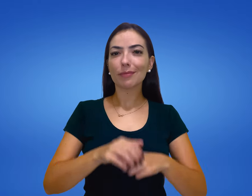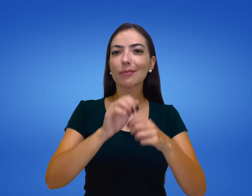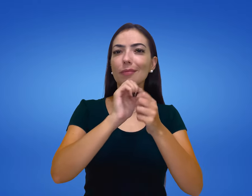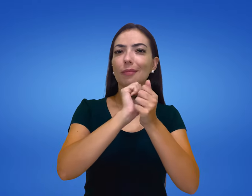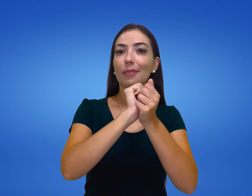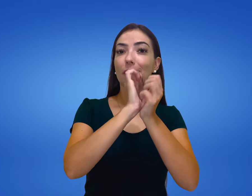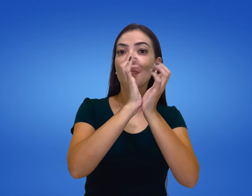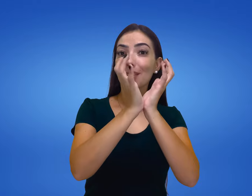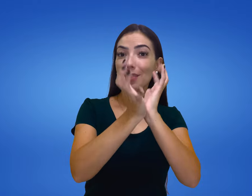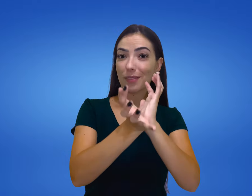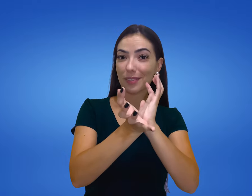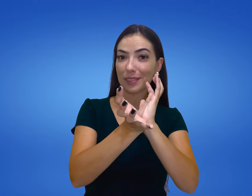Alface